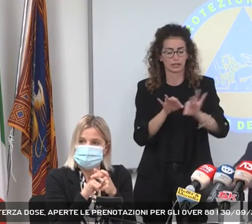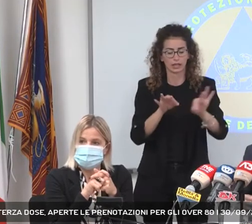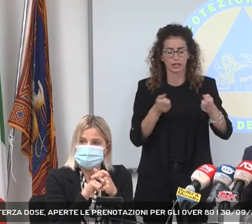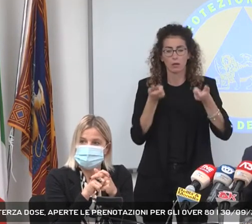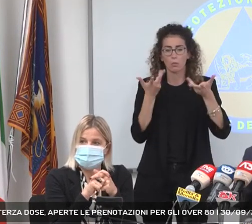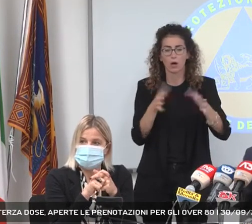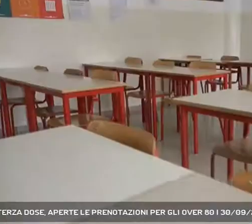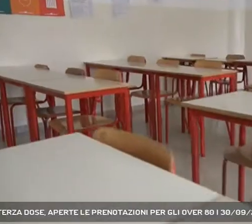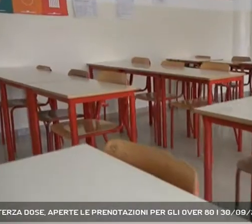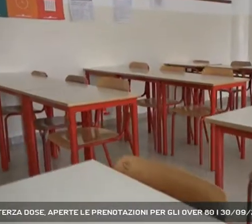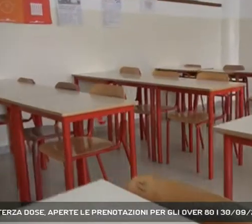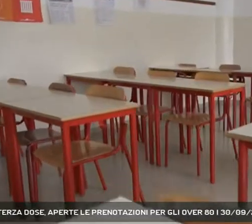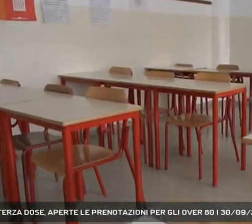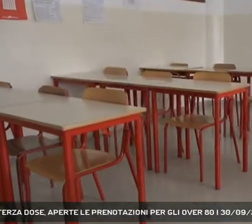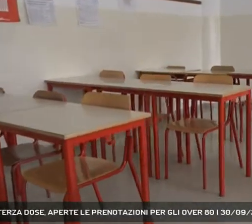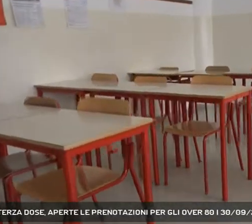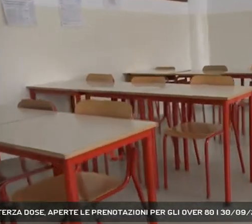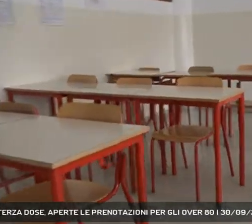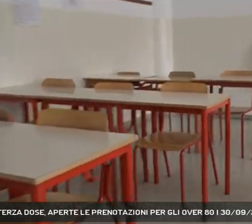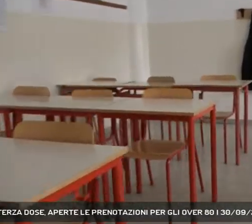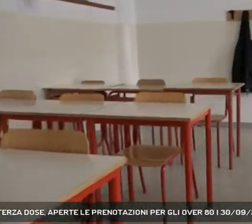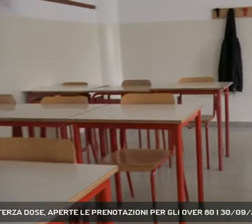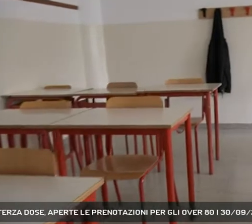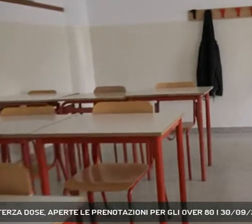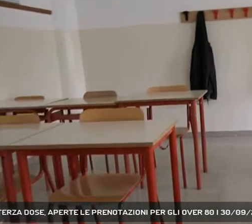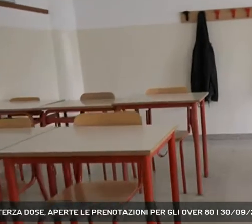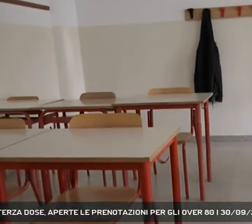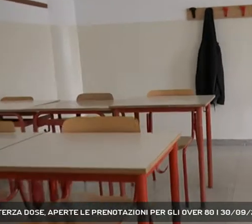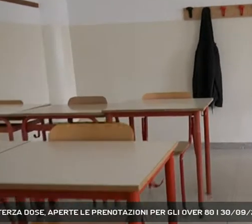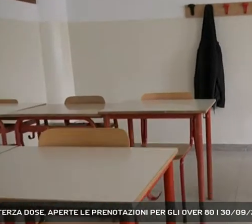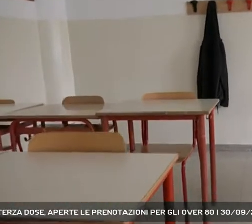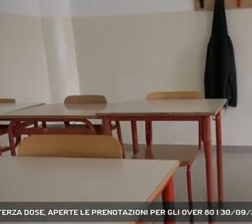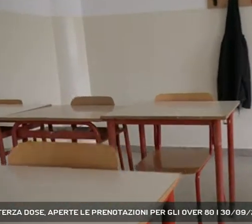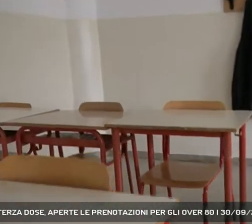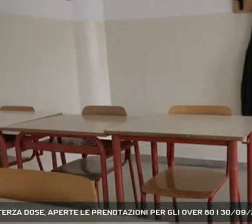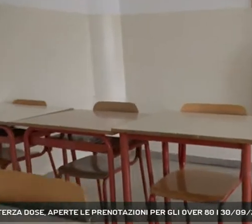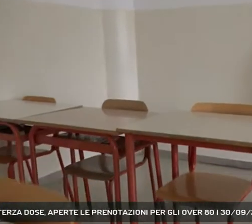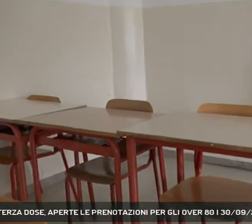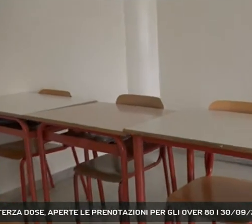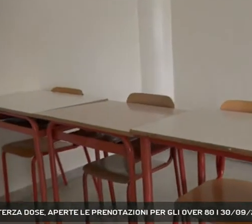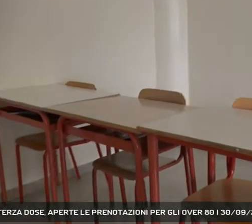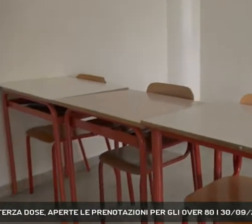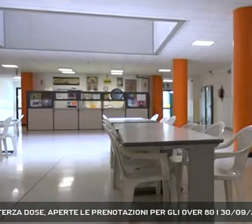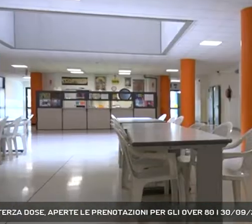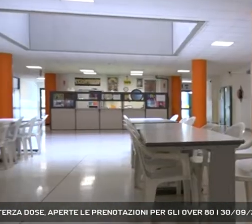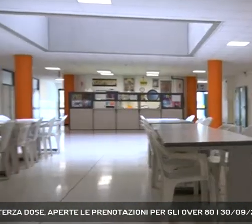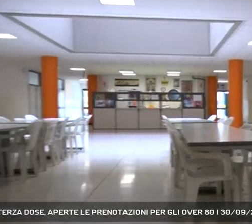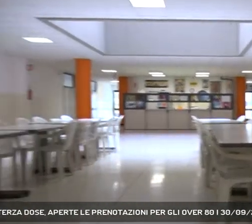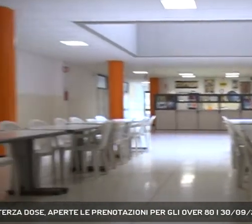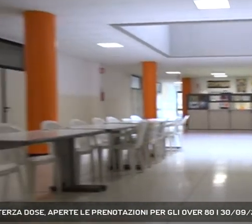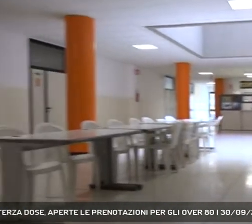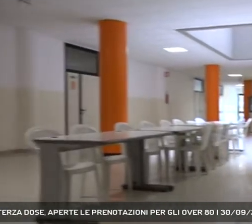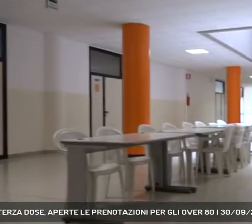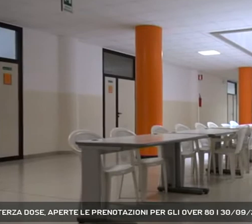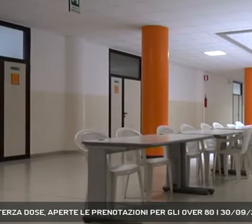rispetto agli altri ragazzi? Un piano che il Veneto ha presentato durante la prima riunione del neocostituito gruppo di lavoro per la quarantena scolastica,